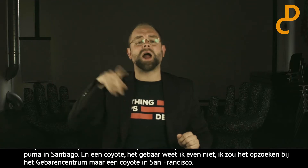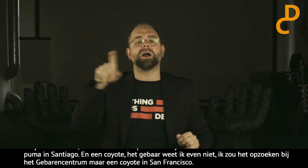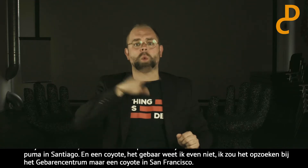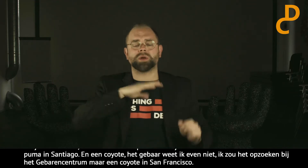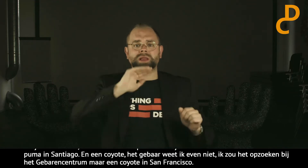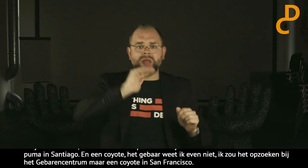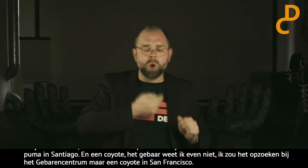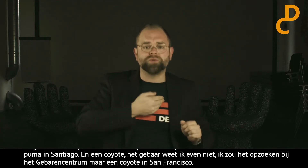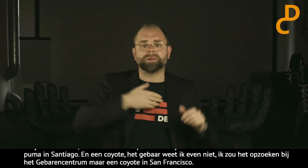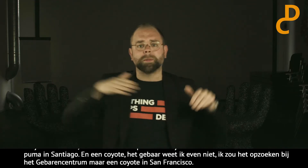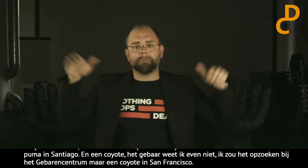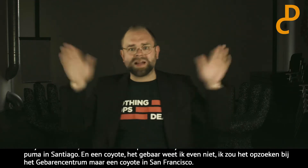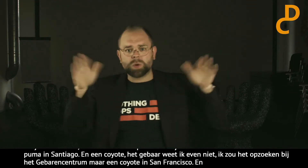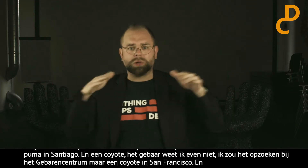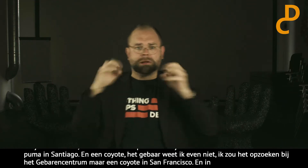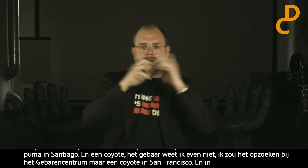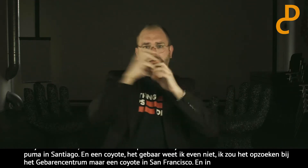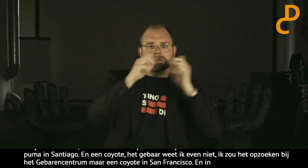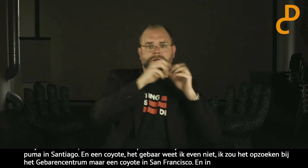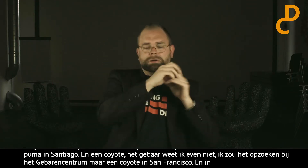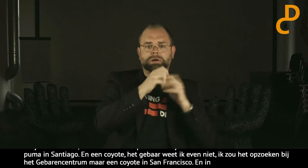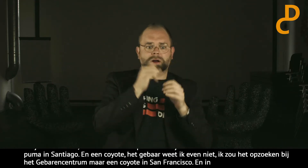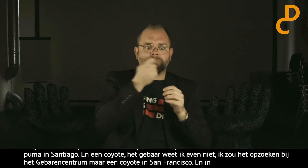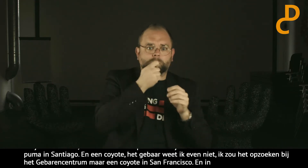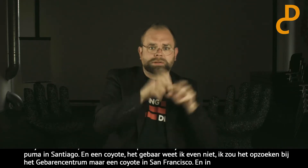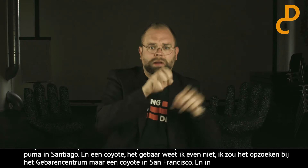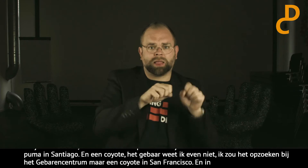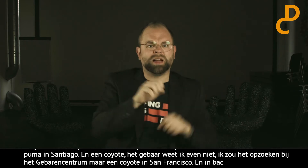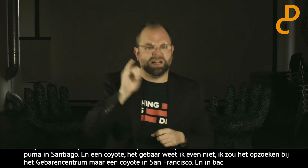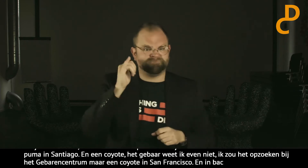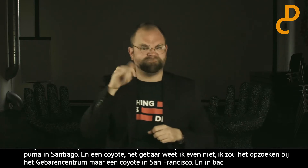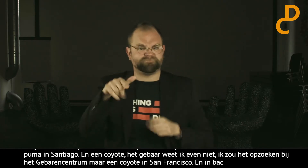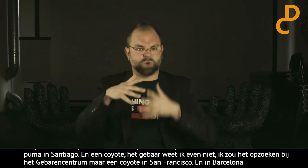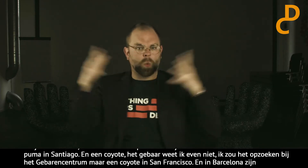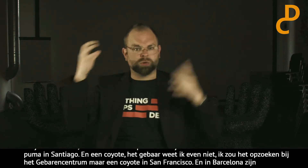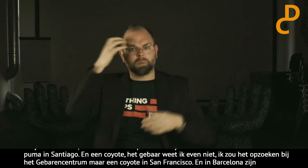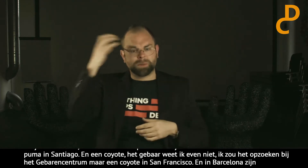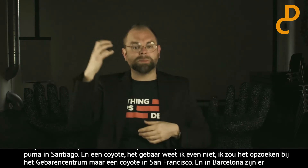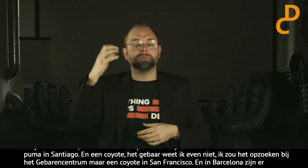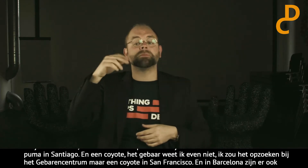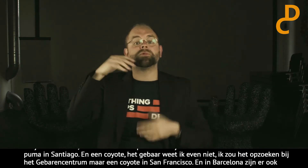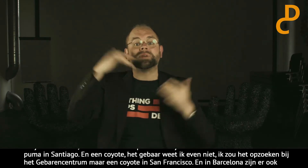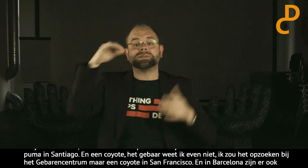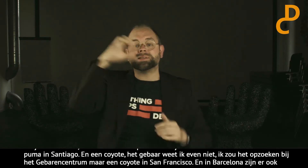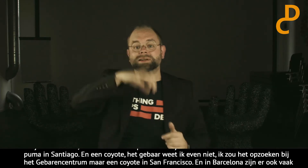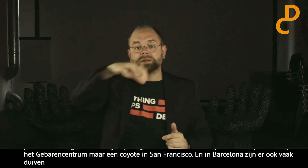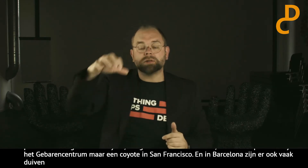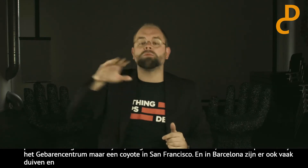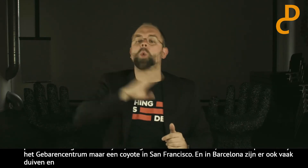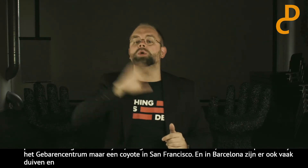En in Barcelona zijn er vaak ook duiven en meeuwen aan het vechten voor eten. En